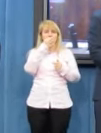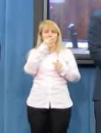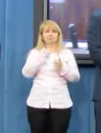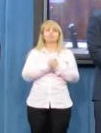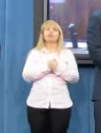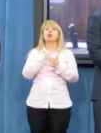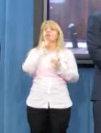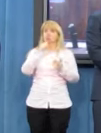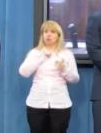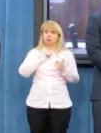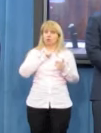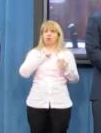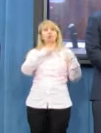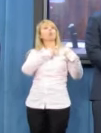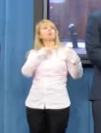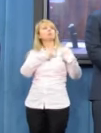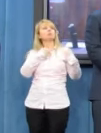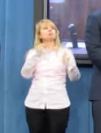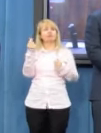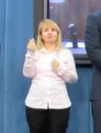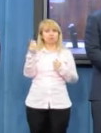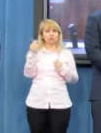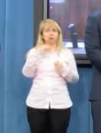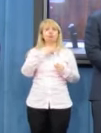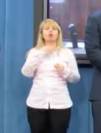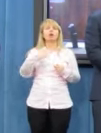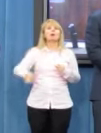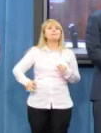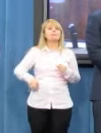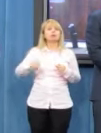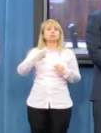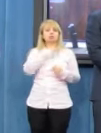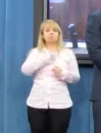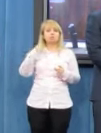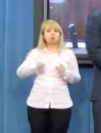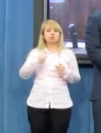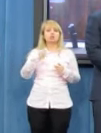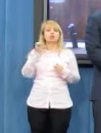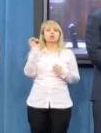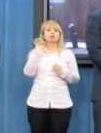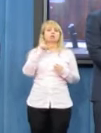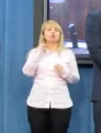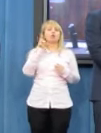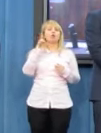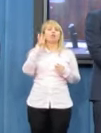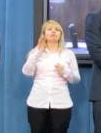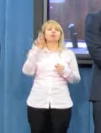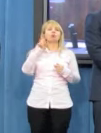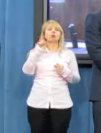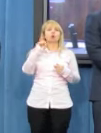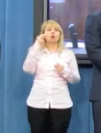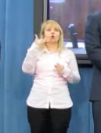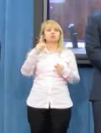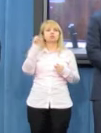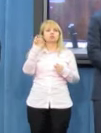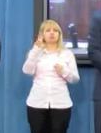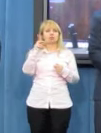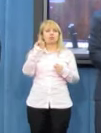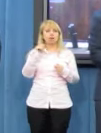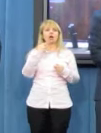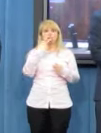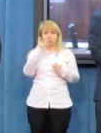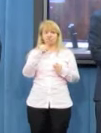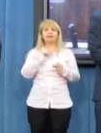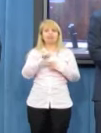wczorajszym na Komisji Finansów pani poseł Skowronska oświadczyła, że fizycznie złożyła tę poprawkę na